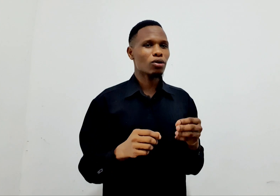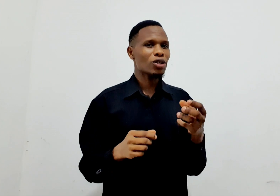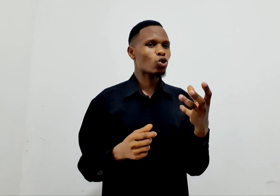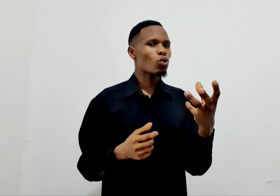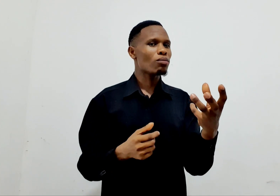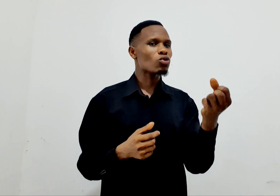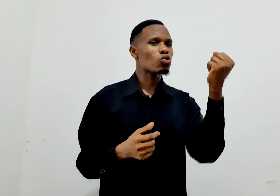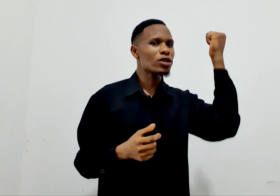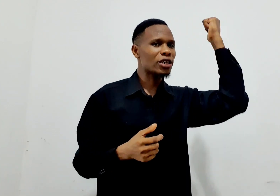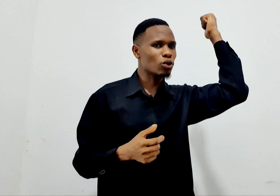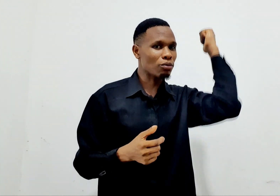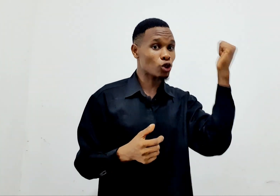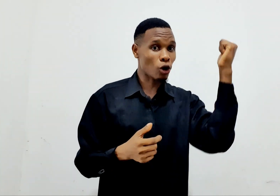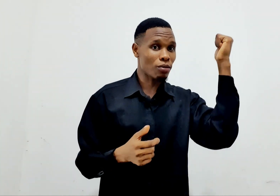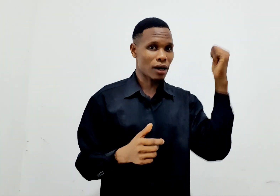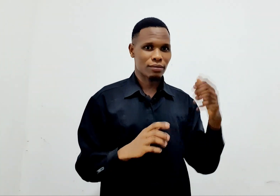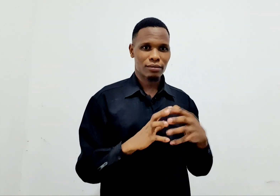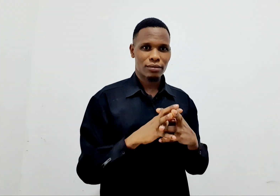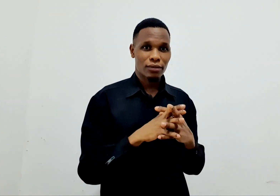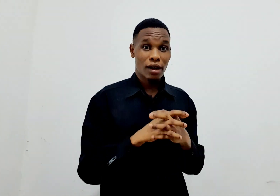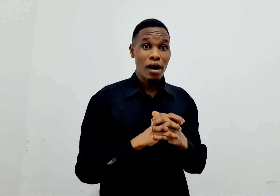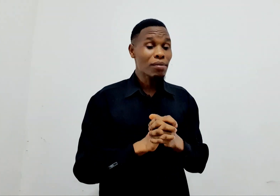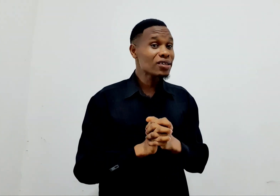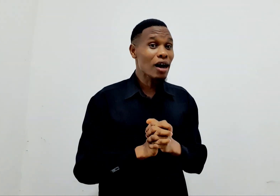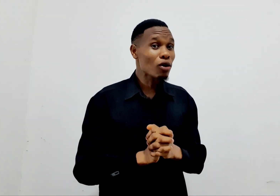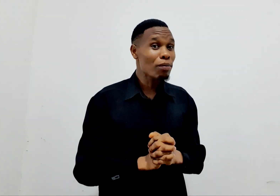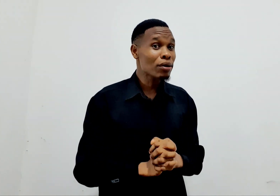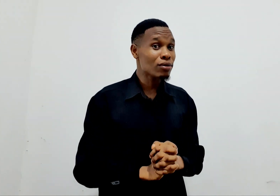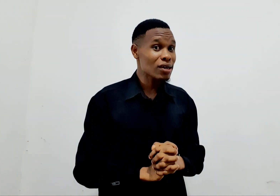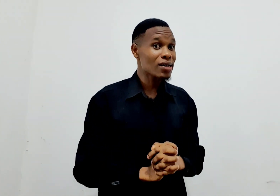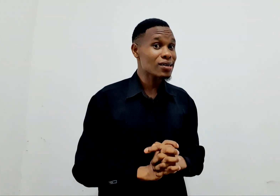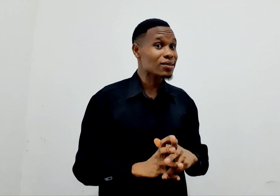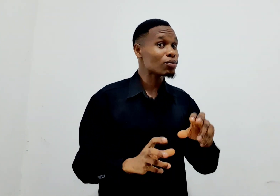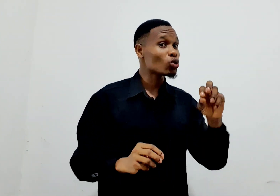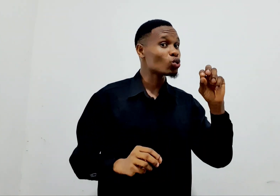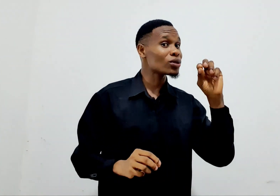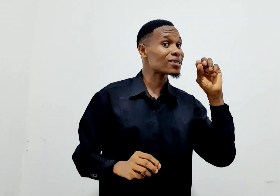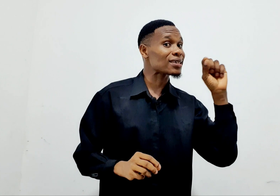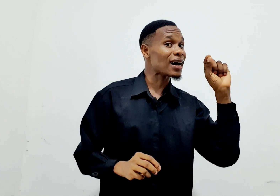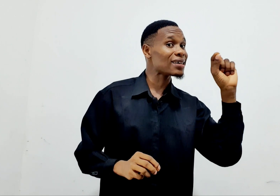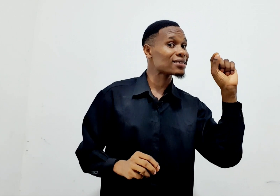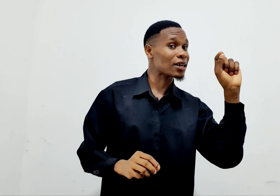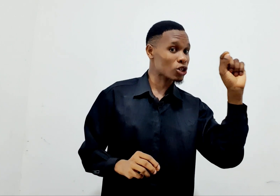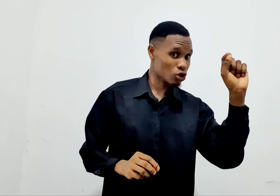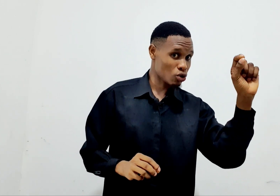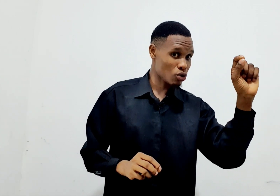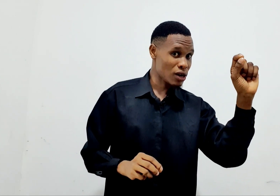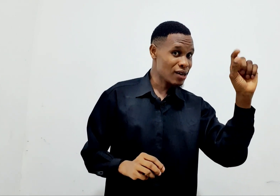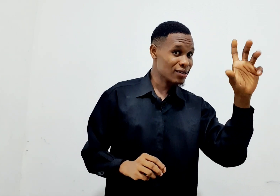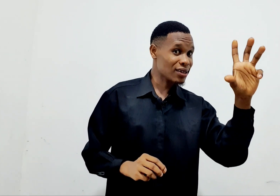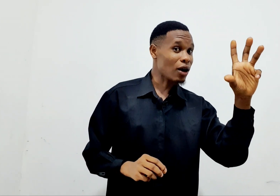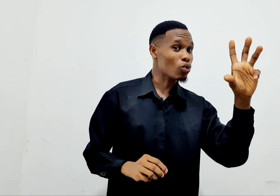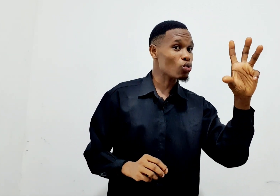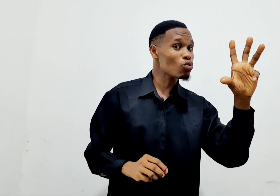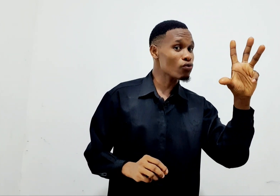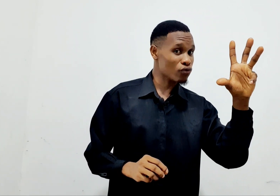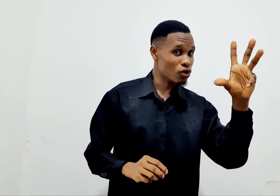unachukua mkuki. Unamchoma. Mwashi hako hapa duniani. Razimo ujue silahaza kiroho. Zina nguvu.